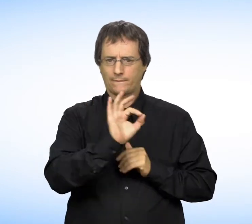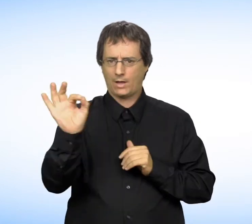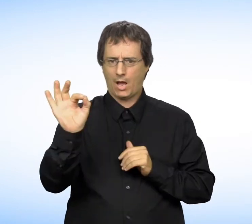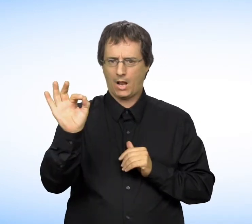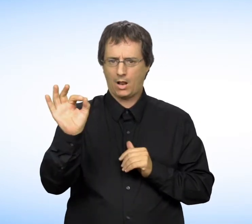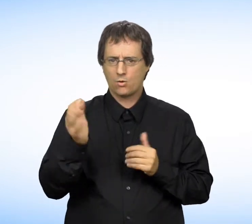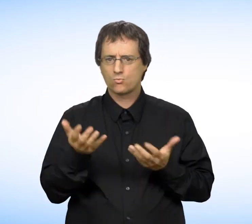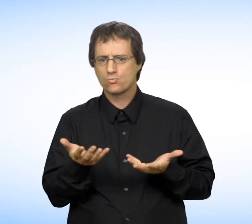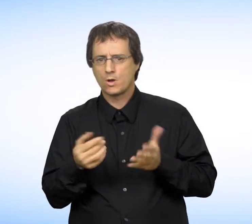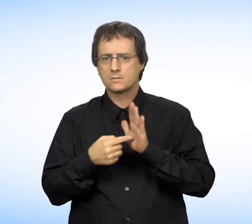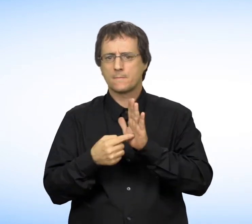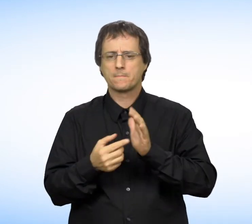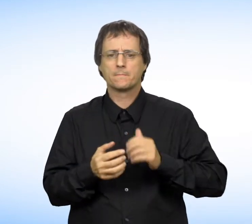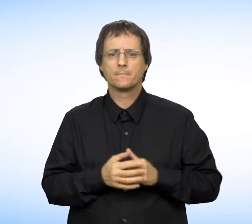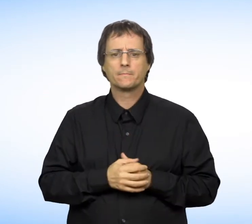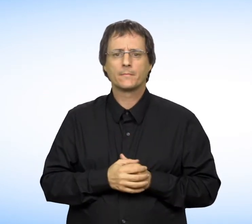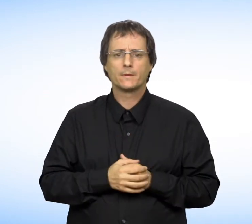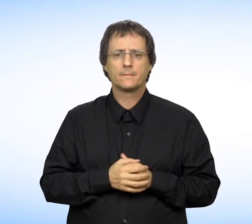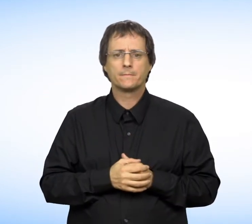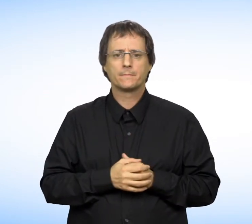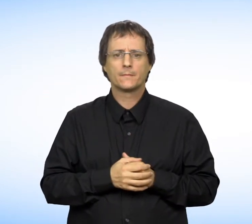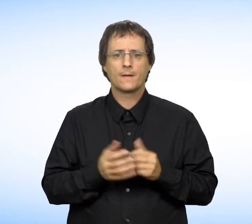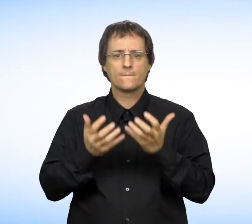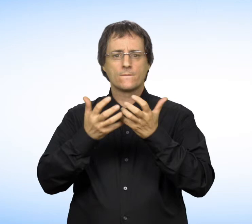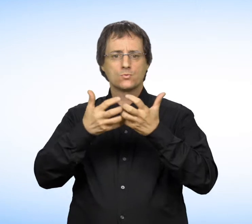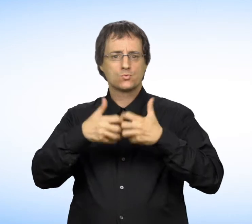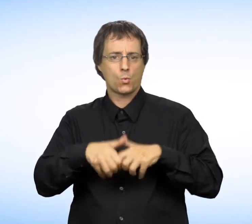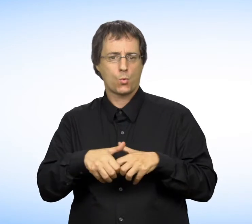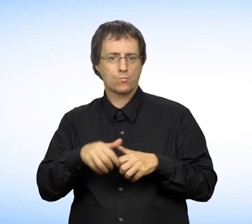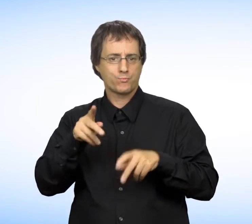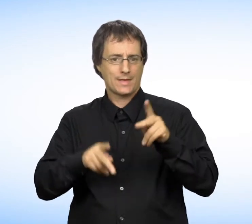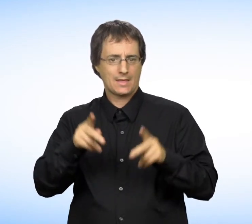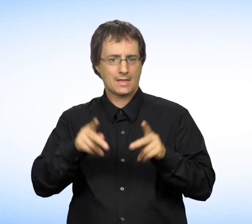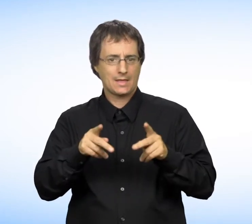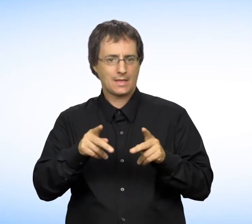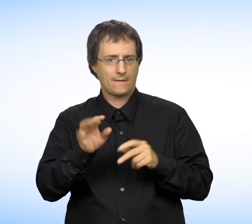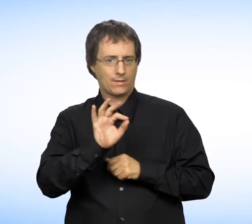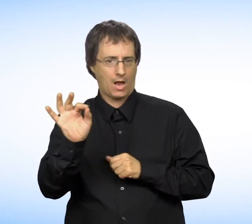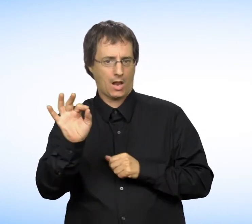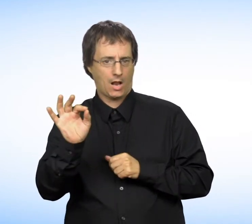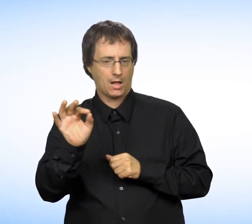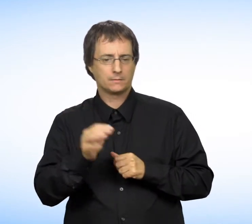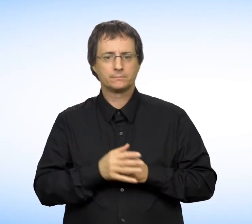fédérales comme la fonction publique fédérales,